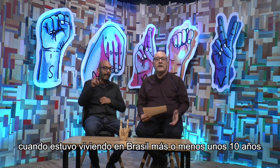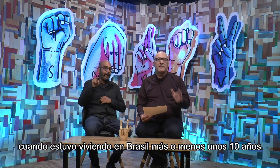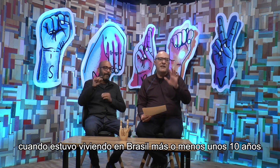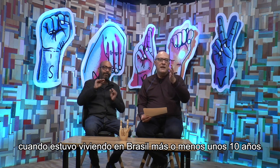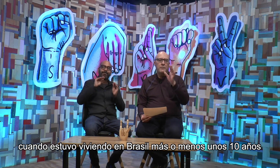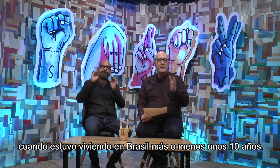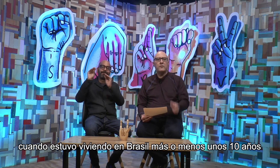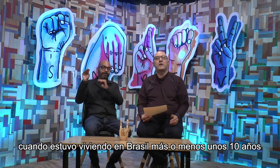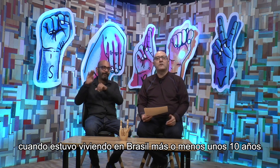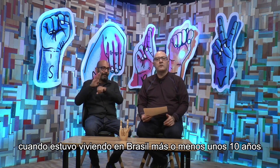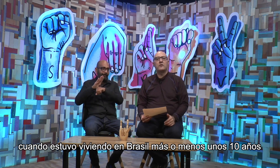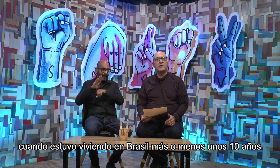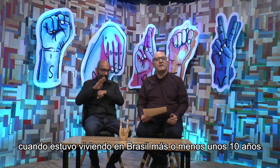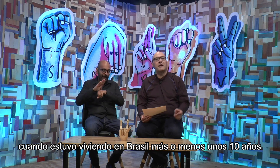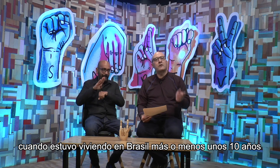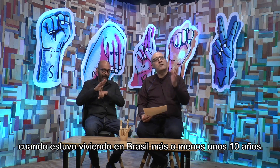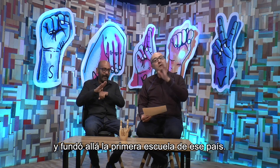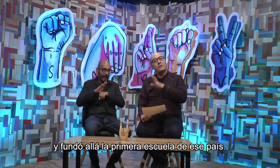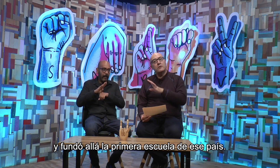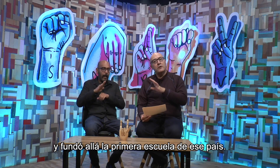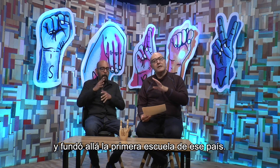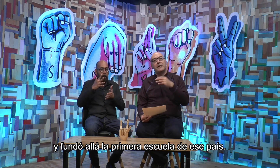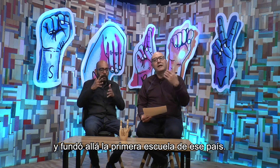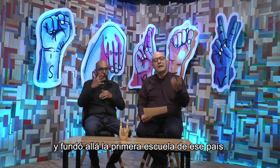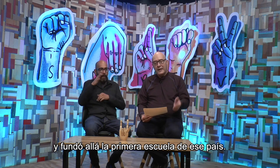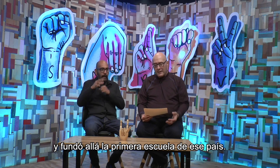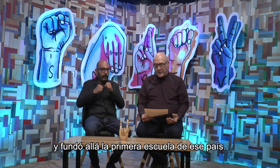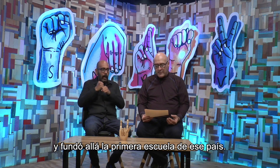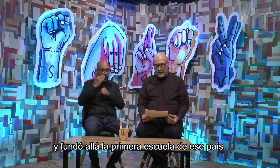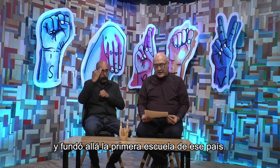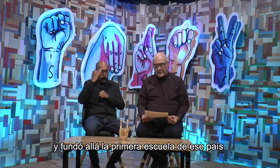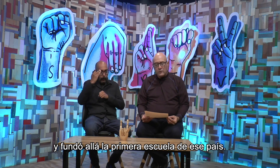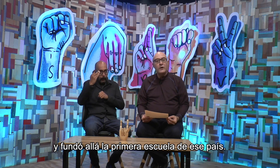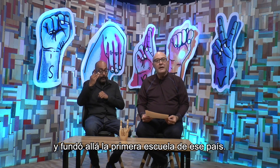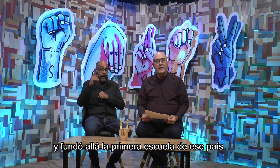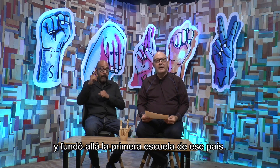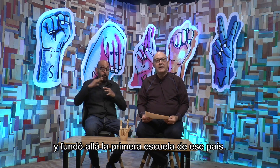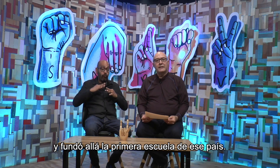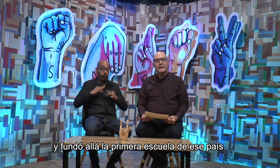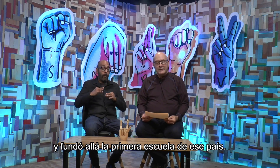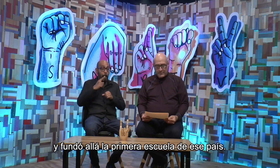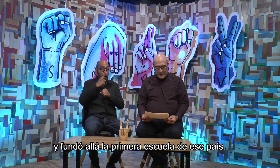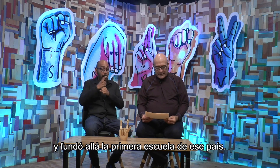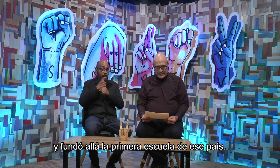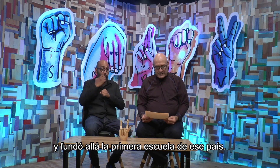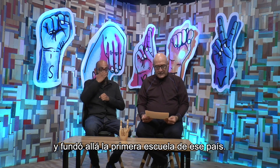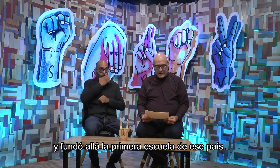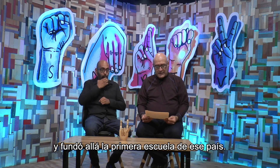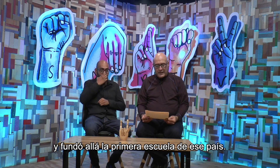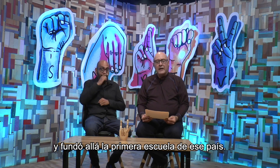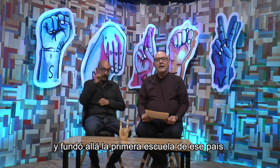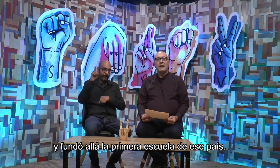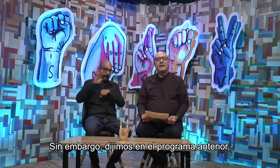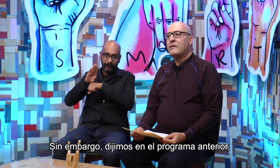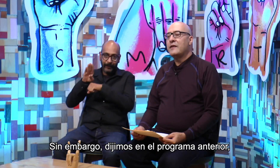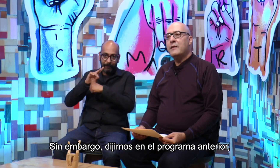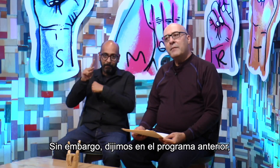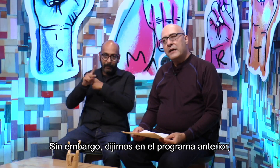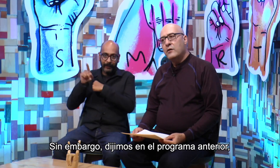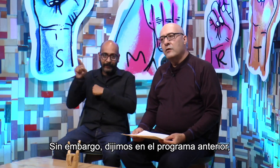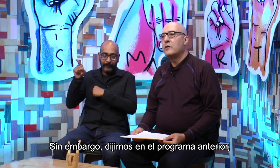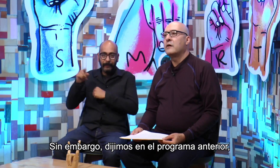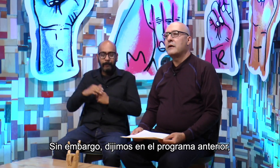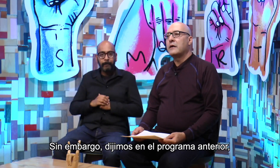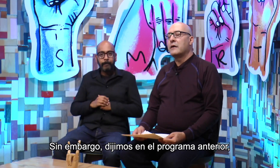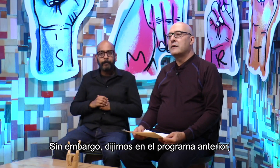viviendo en Brasil más o menos unos 10 años y fundó allá la primera escuela de ese país. Sin